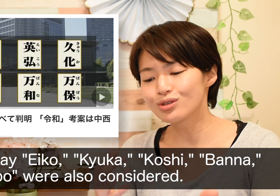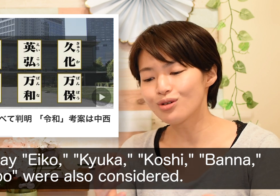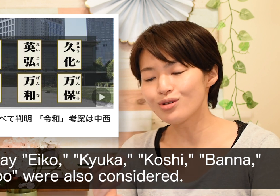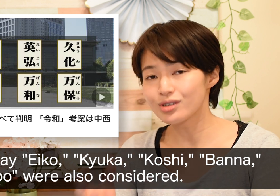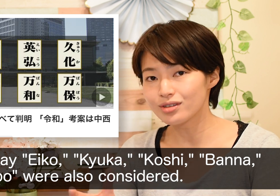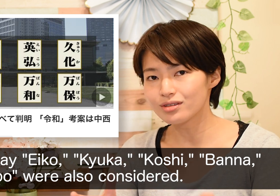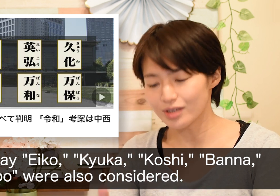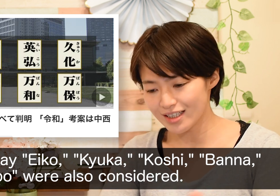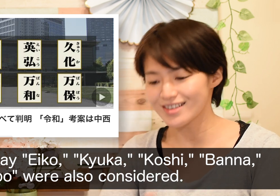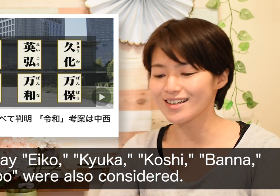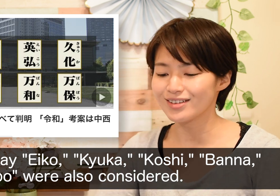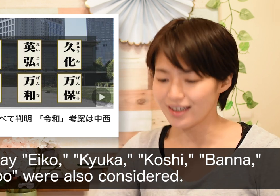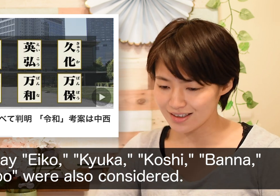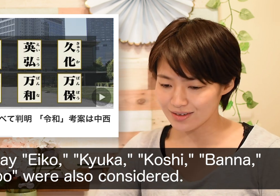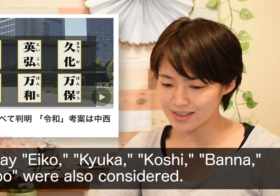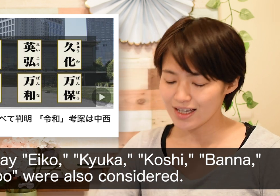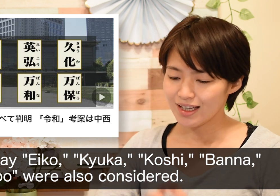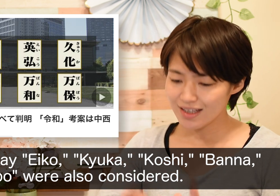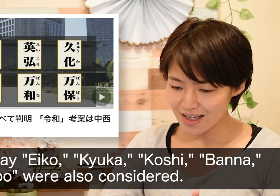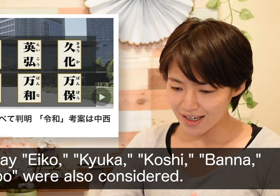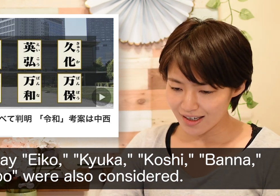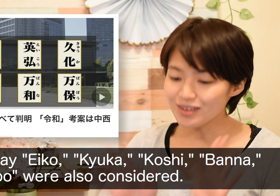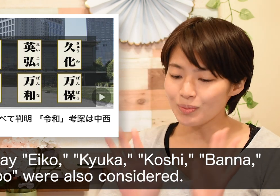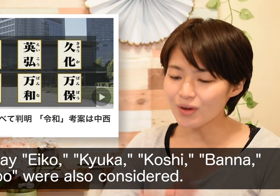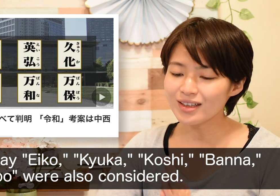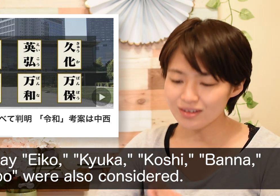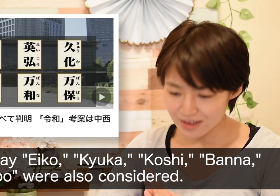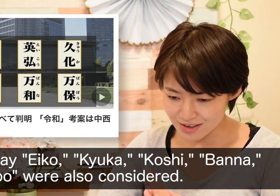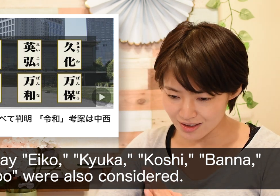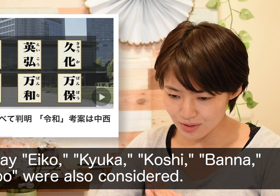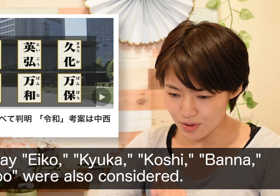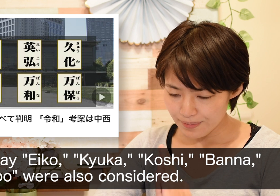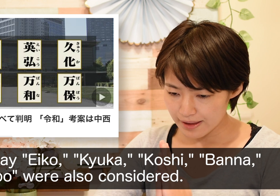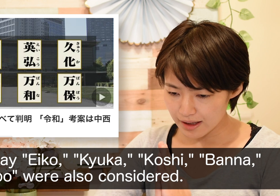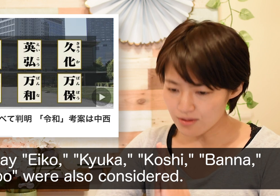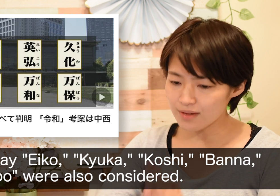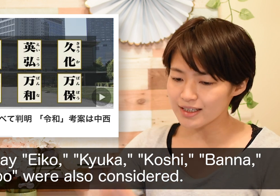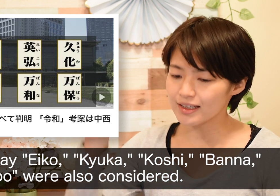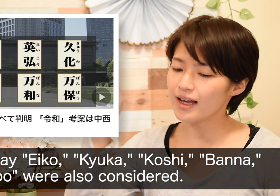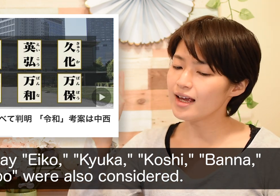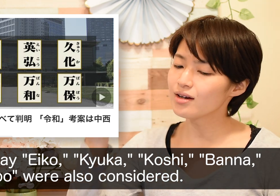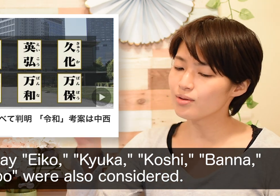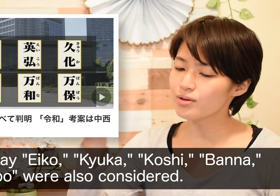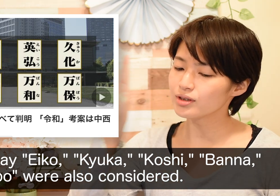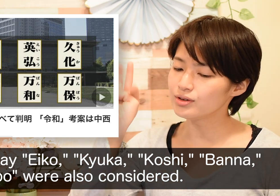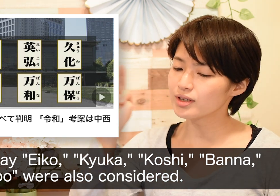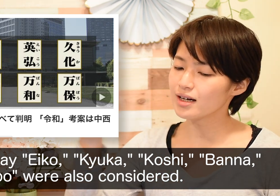熟考するときに使う単語ですで、あとポイントなんですけどえー、今回みたいにえいこう、きゅうか、